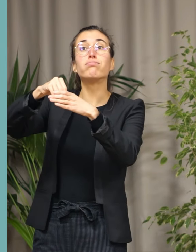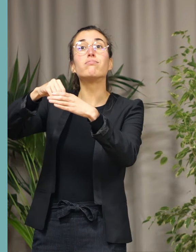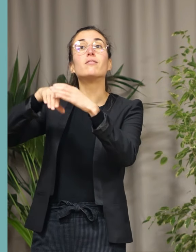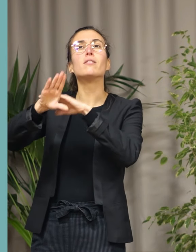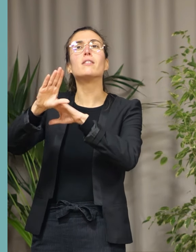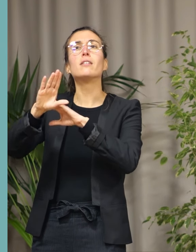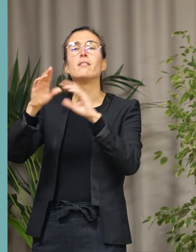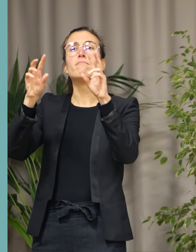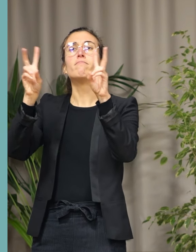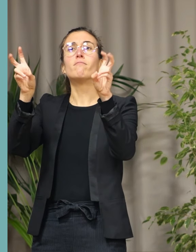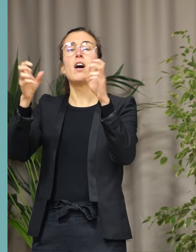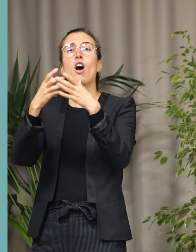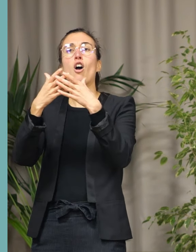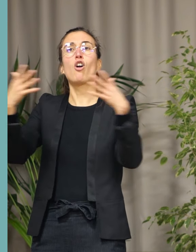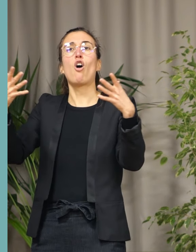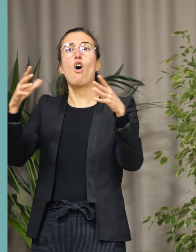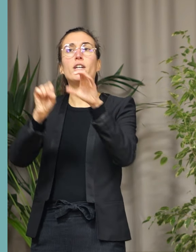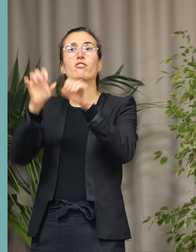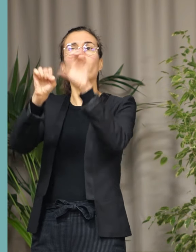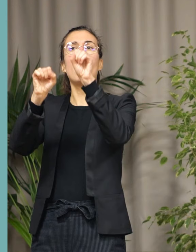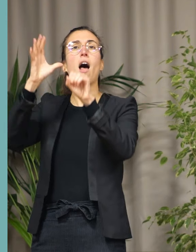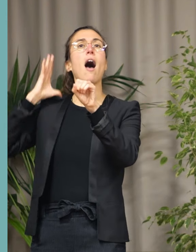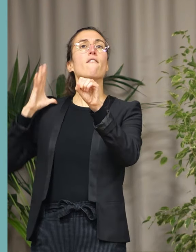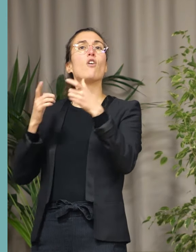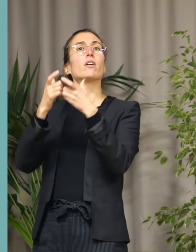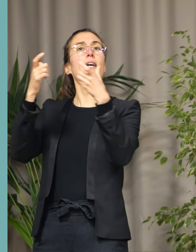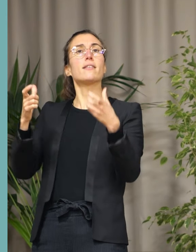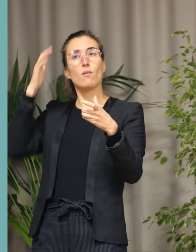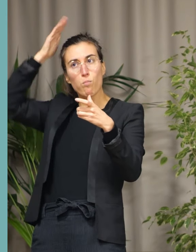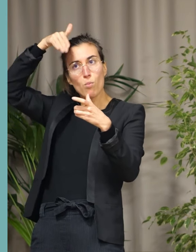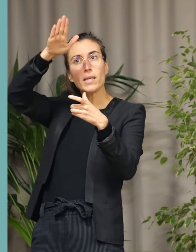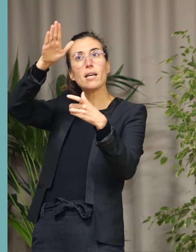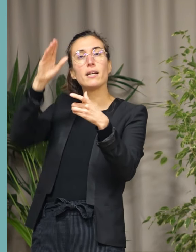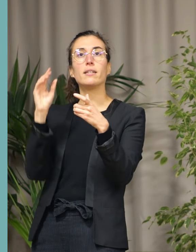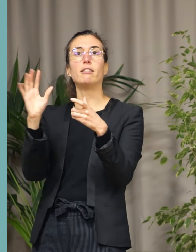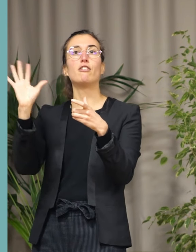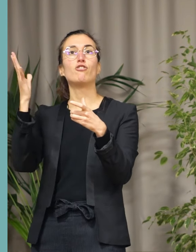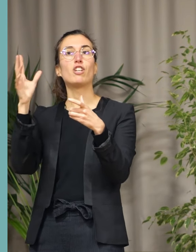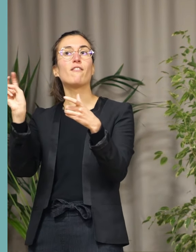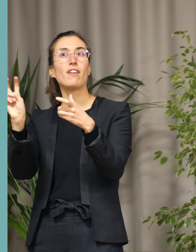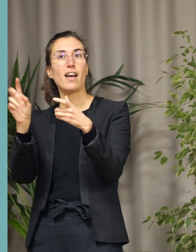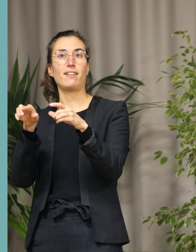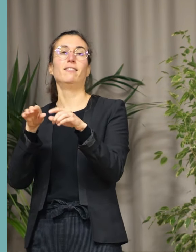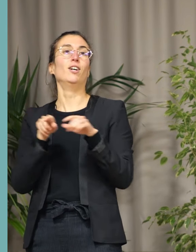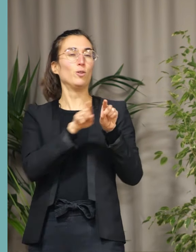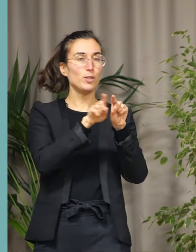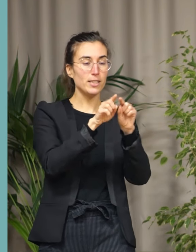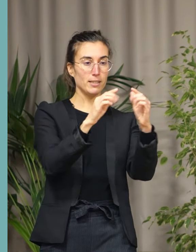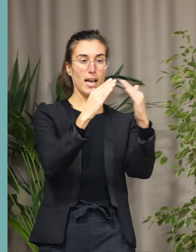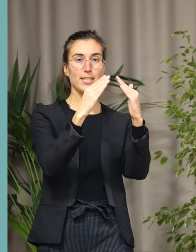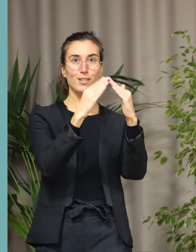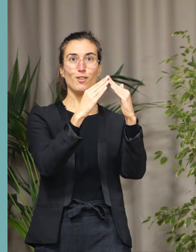Anciennement, la caserne des pompiers du Chêne-Vert. et à la résidence Coucounage à la Rheu.